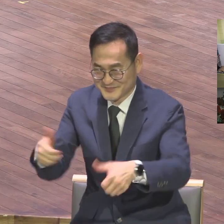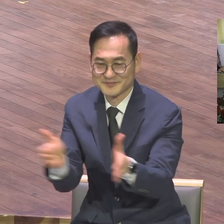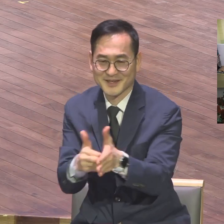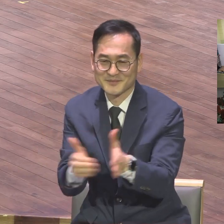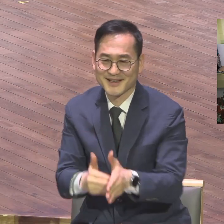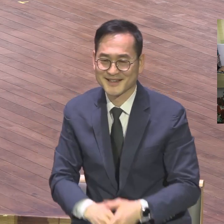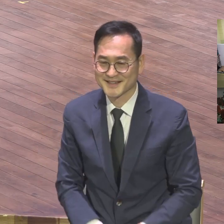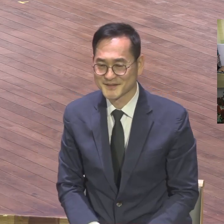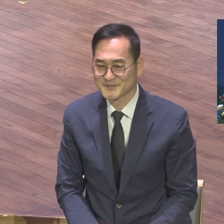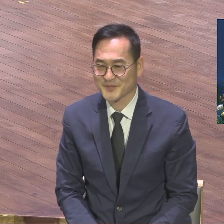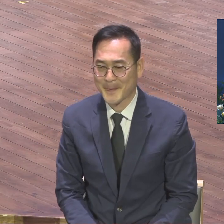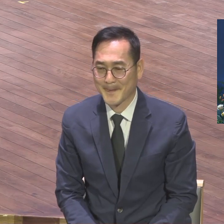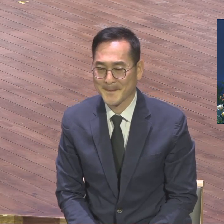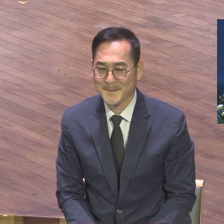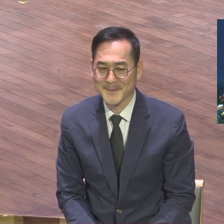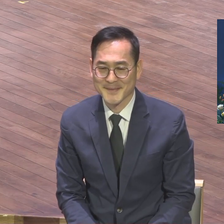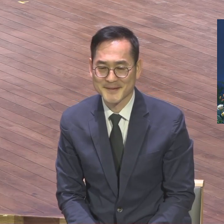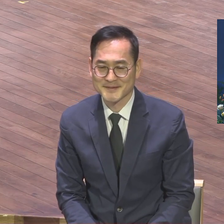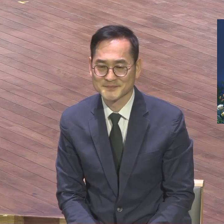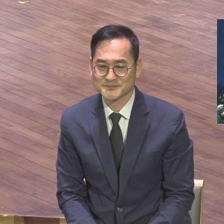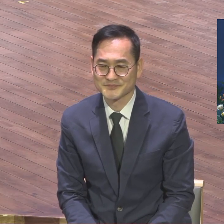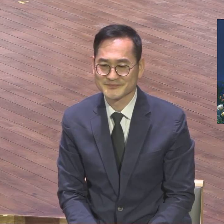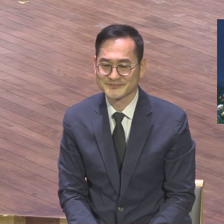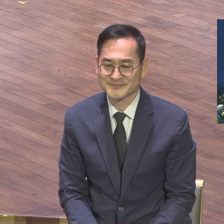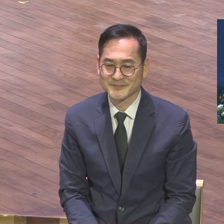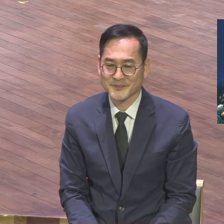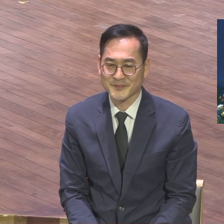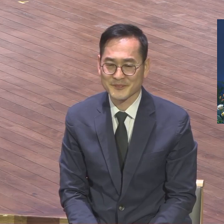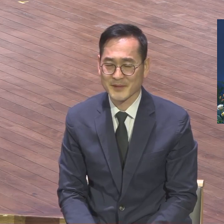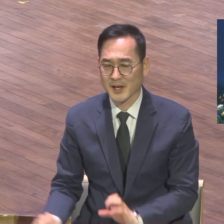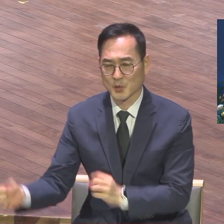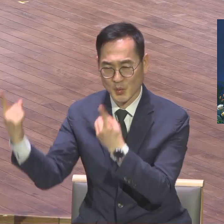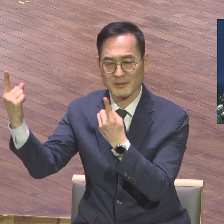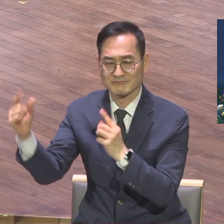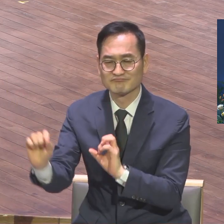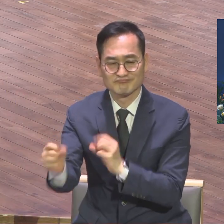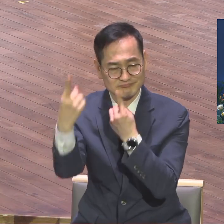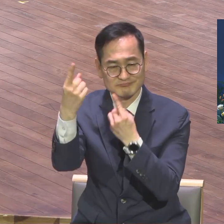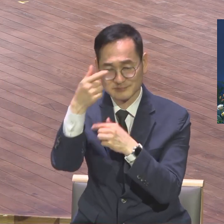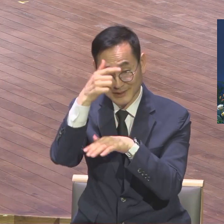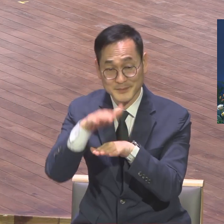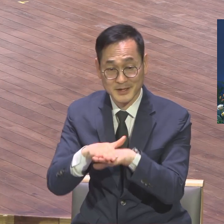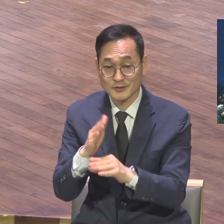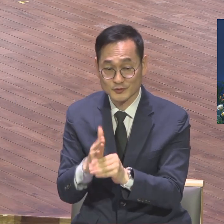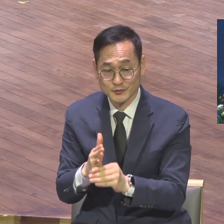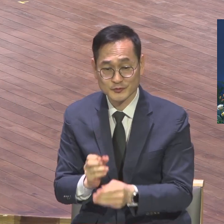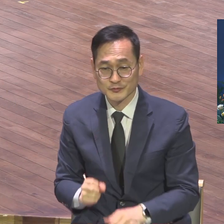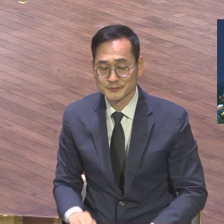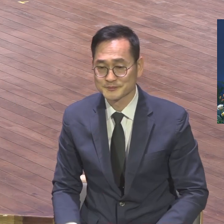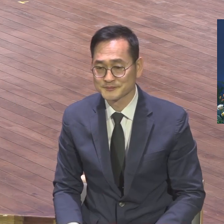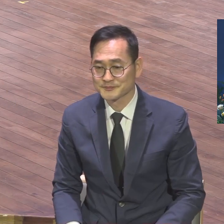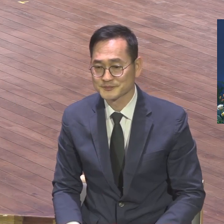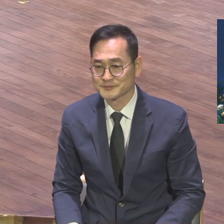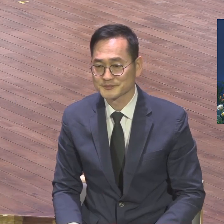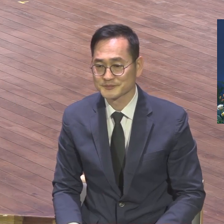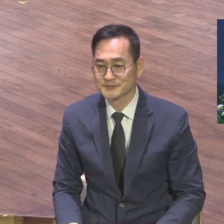이렇게 같이 지금 예배를 드리고 또 모두 신의 성도들은 다 지금